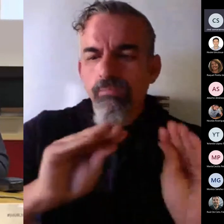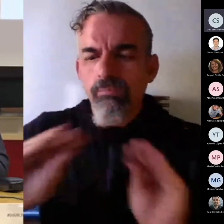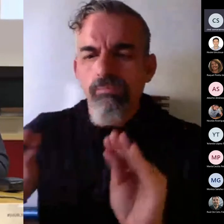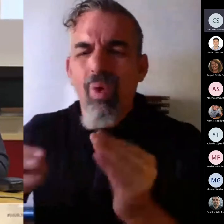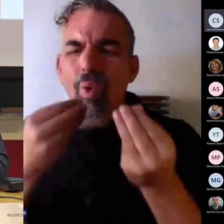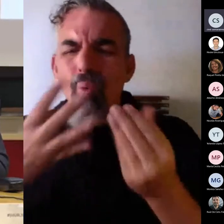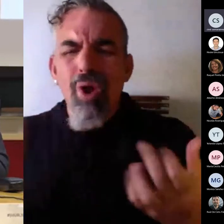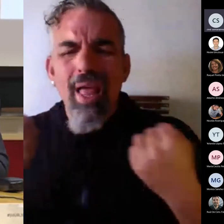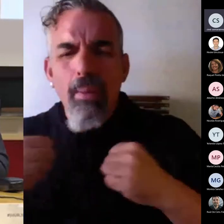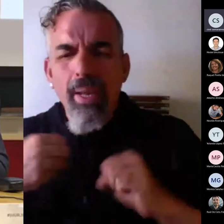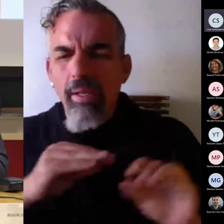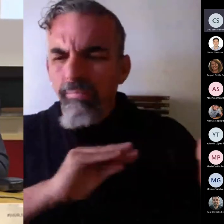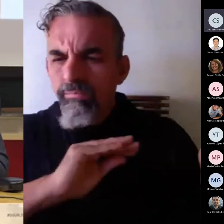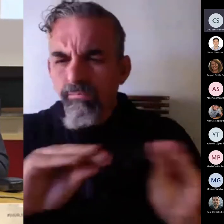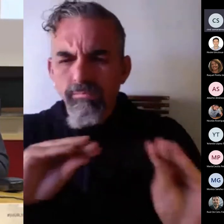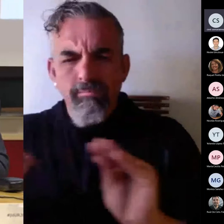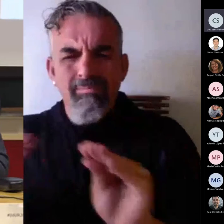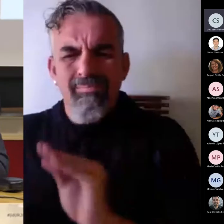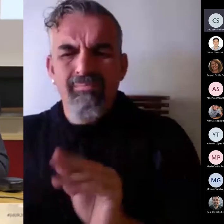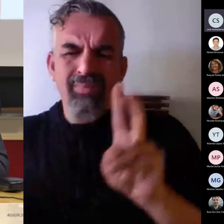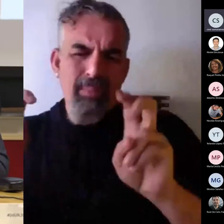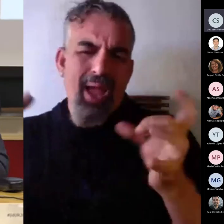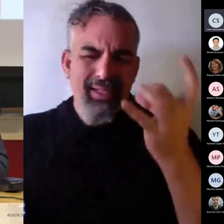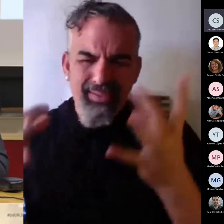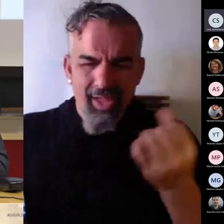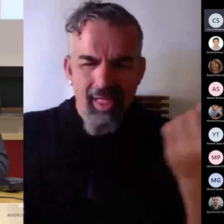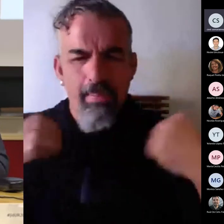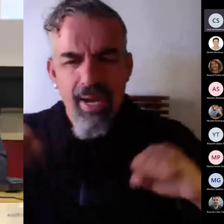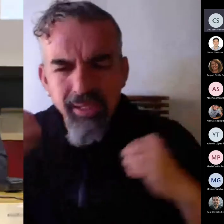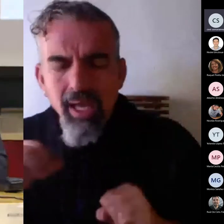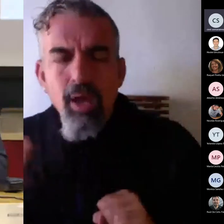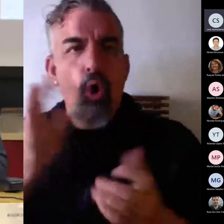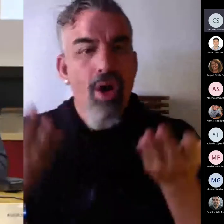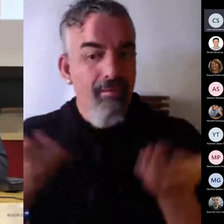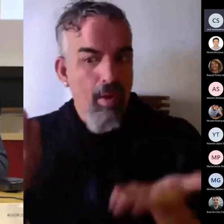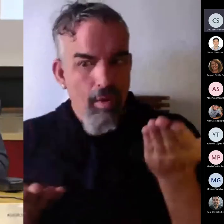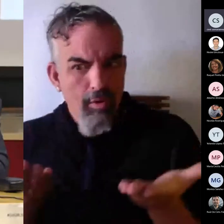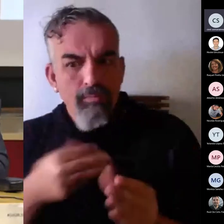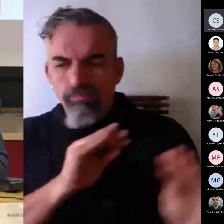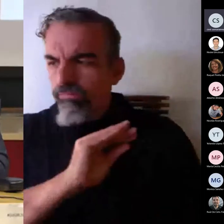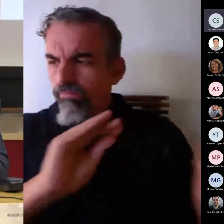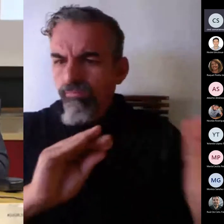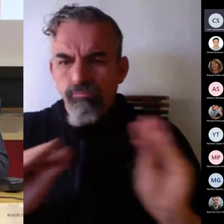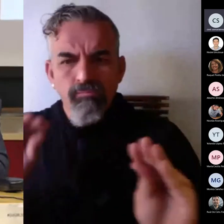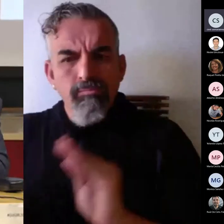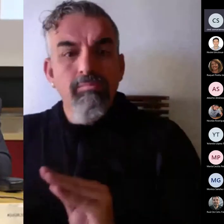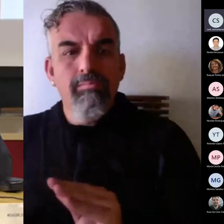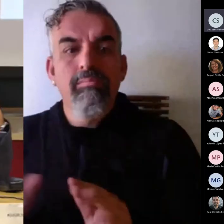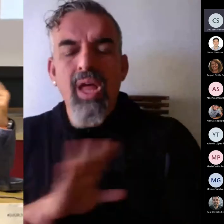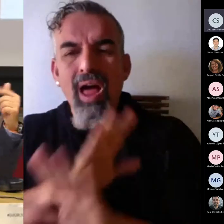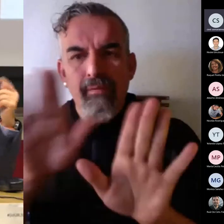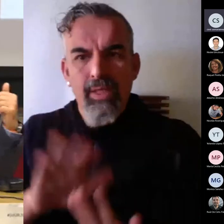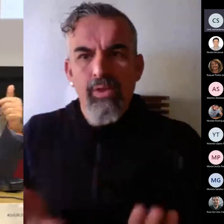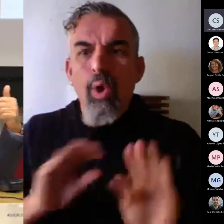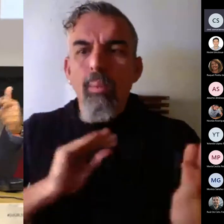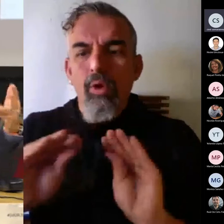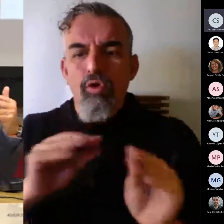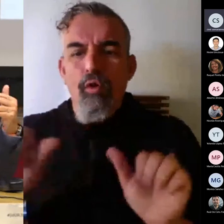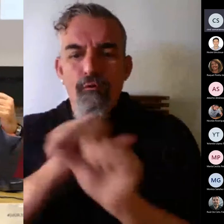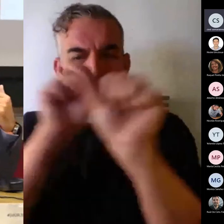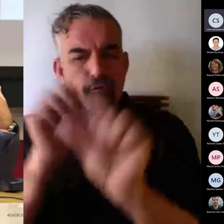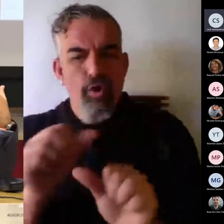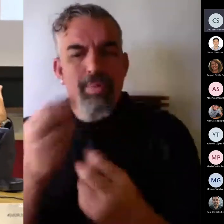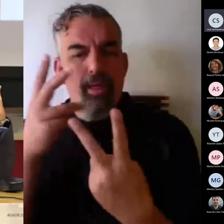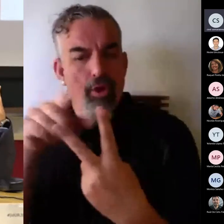teoría, en actividades prácticas, en evaluación. Y lo preguntábamos de dos maneras, uno con un